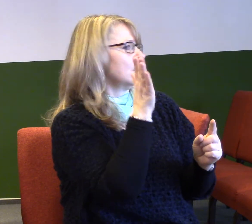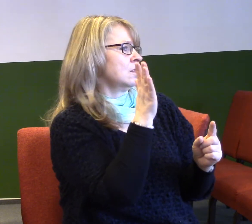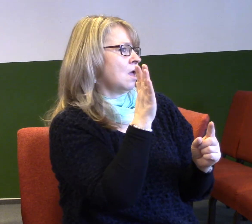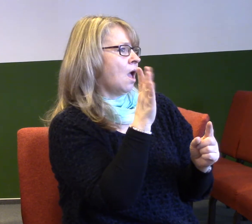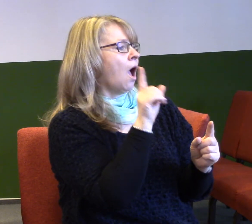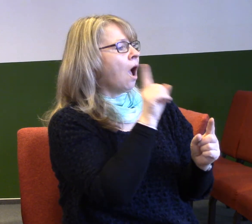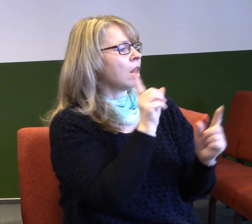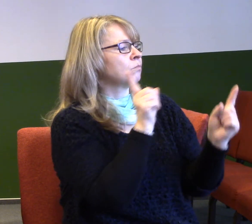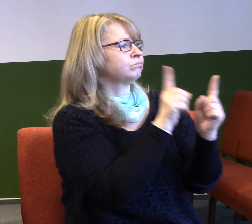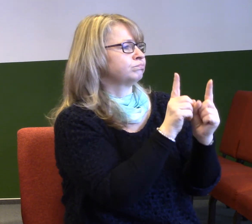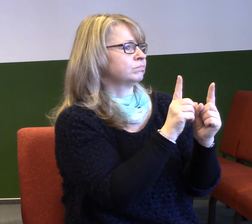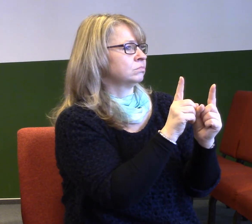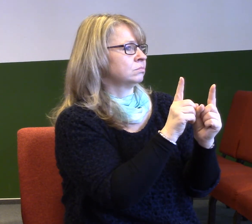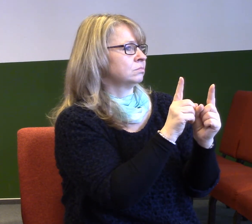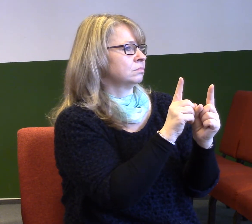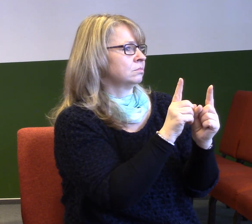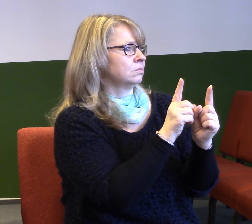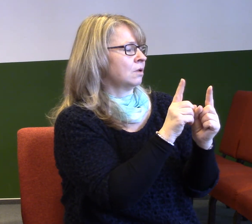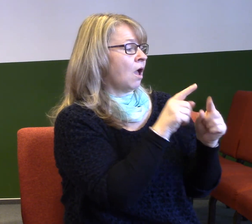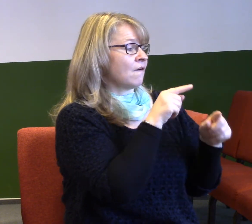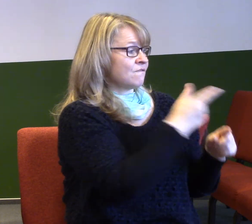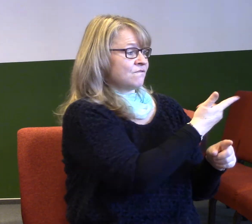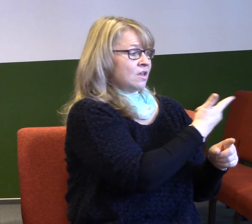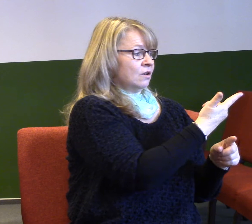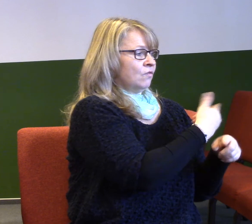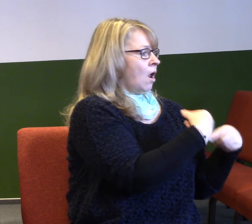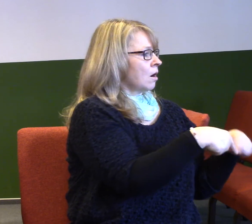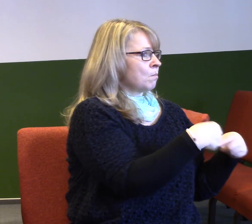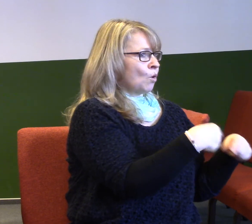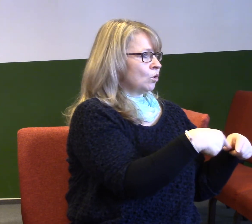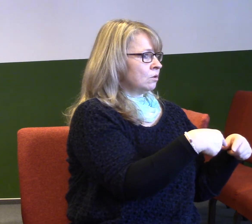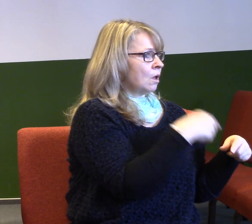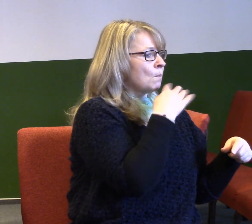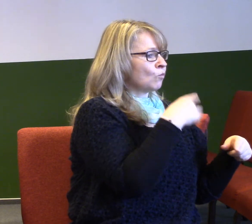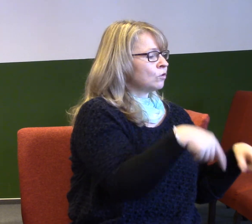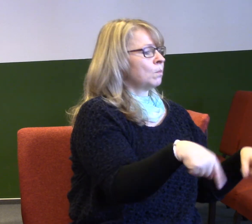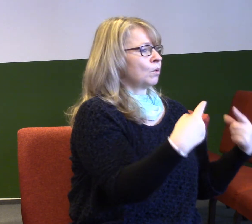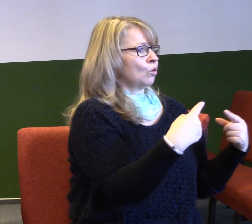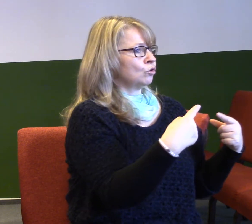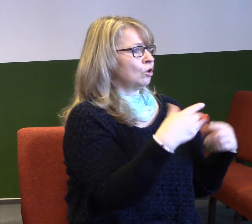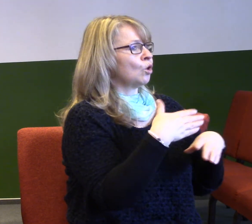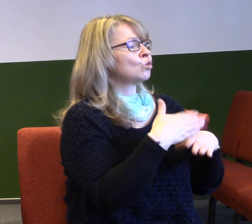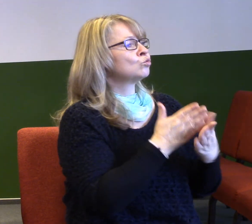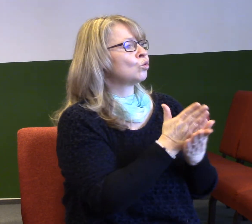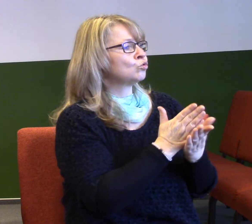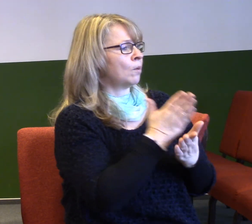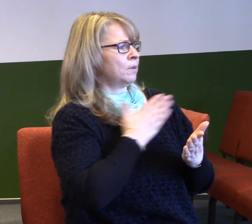Jak to, že jste se nebáli mluvit proti mému služebníku Mojžíšovi. Hospodin proti ním